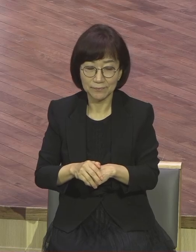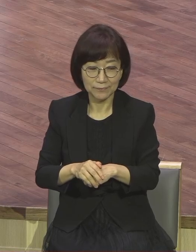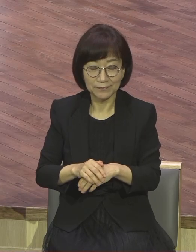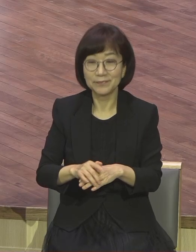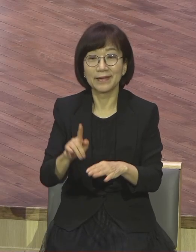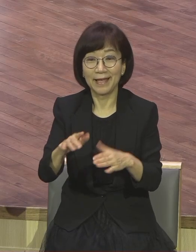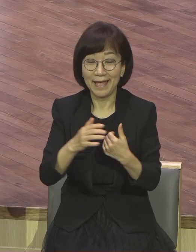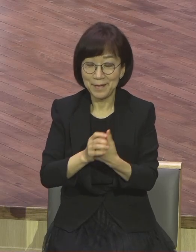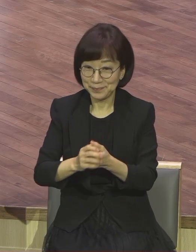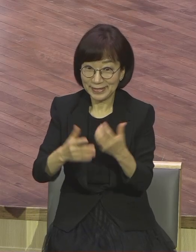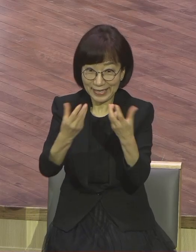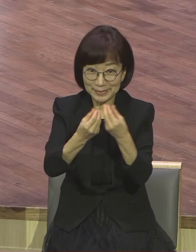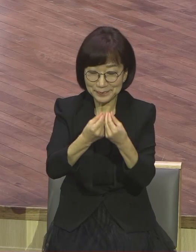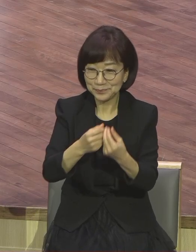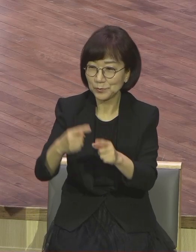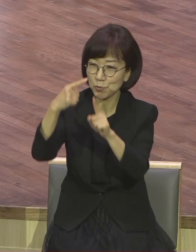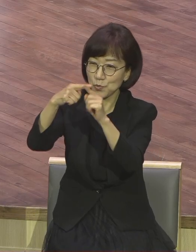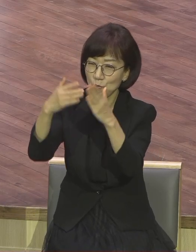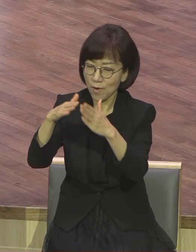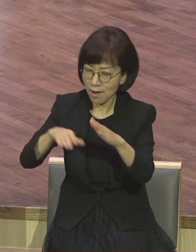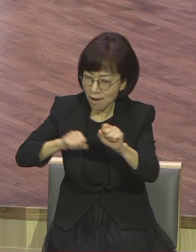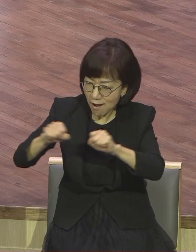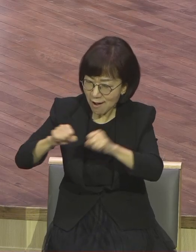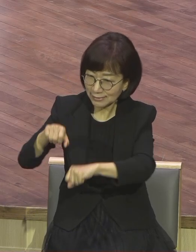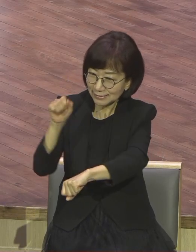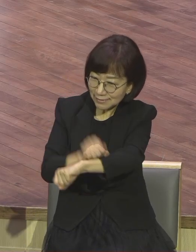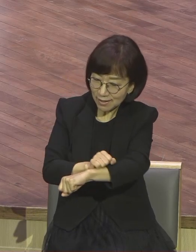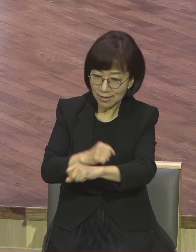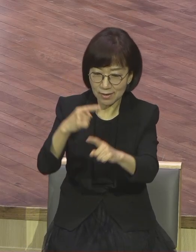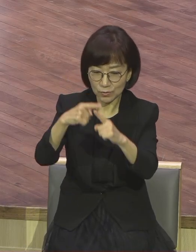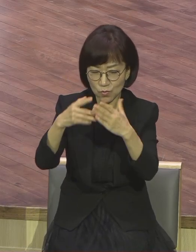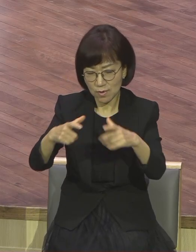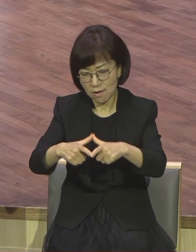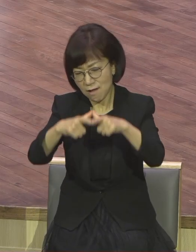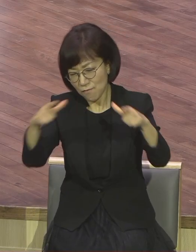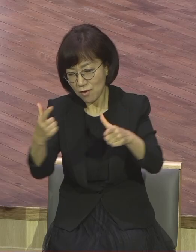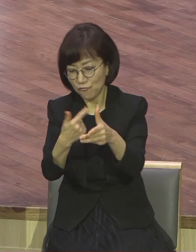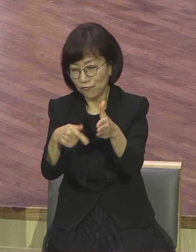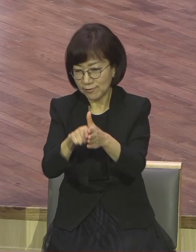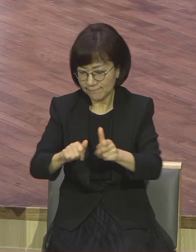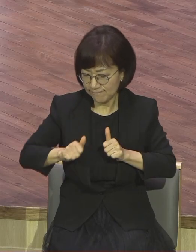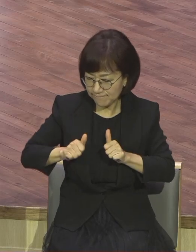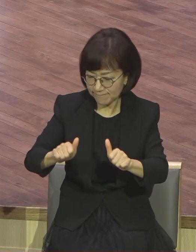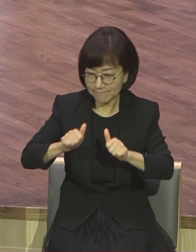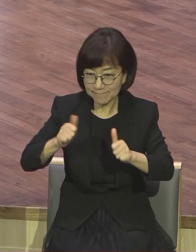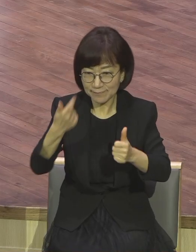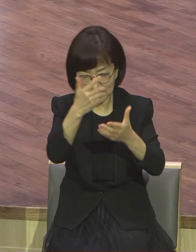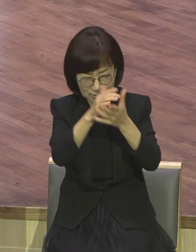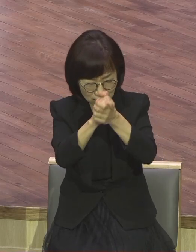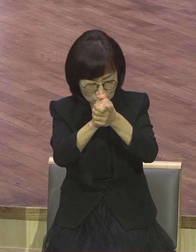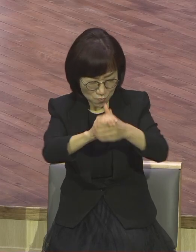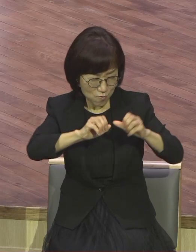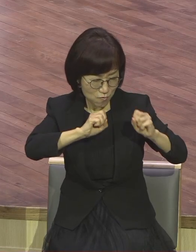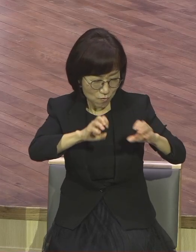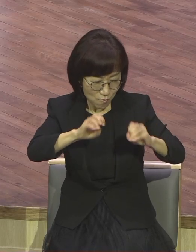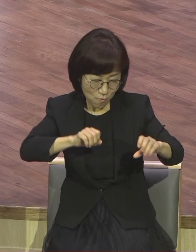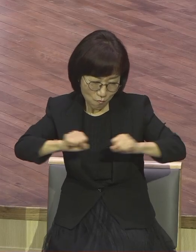충성스럽게 일 잘하고 교회의 부흥을 위해서 기관 부흥을 위해서 열심히 기도하고 전도하고 헌신하는 사람을